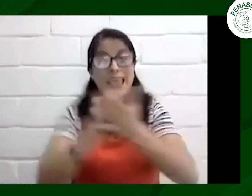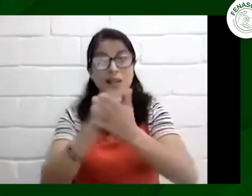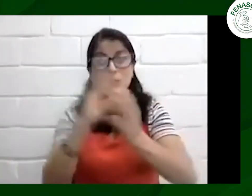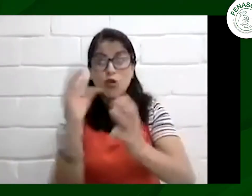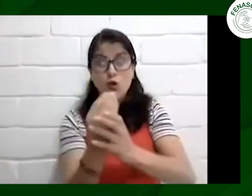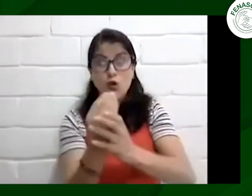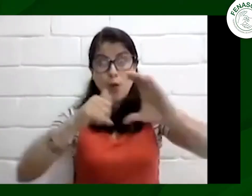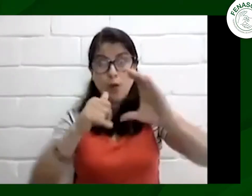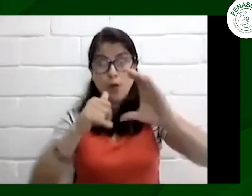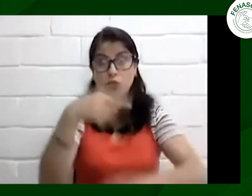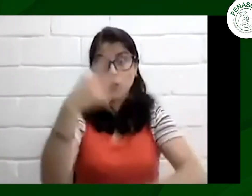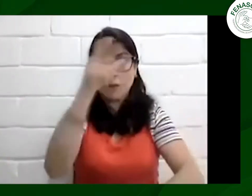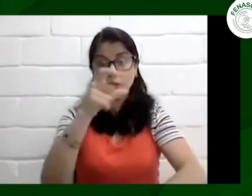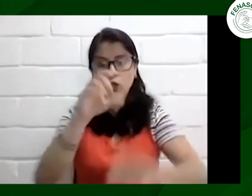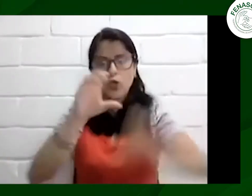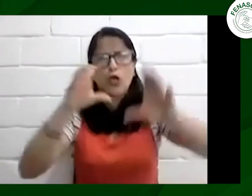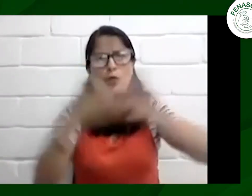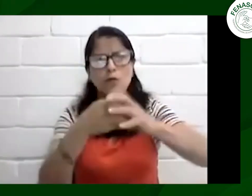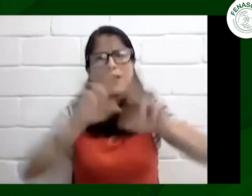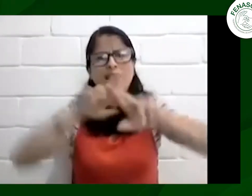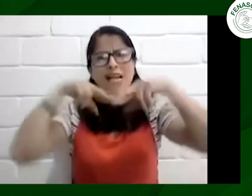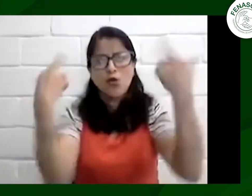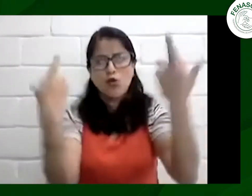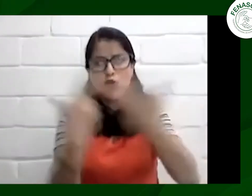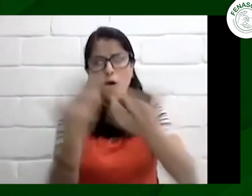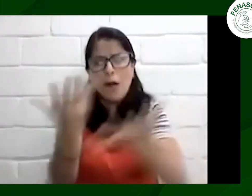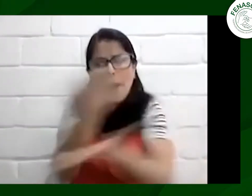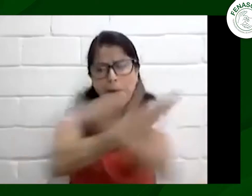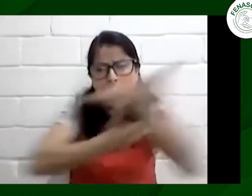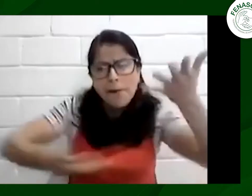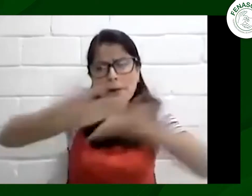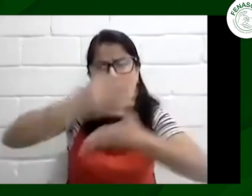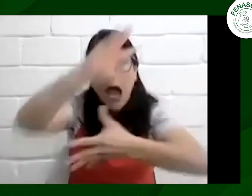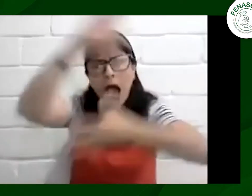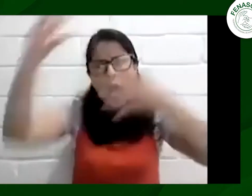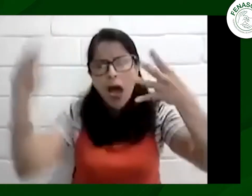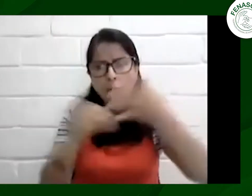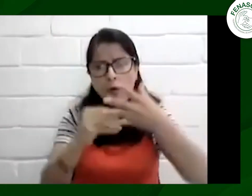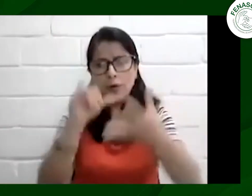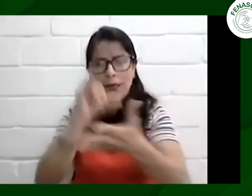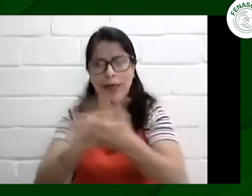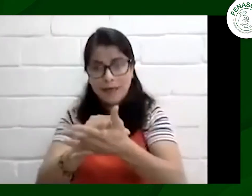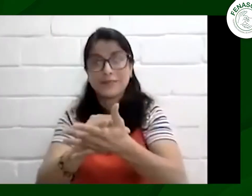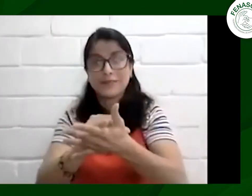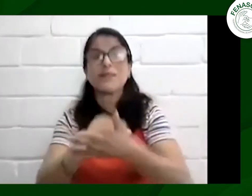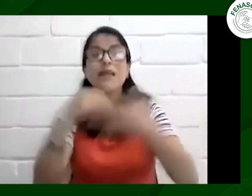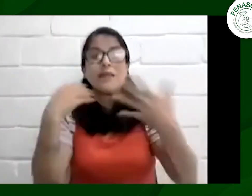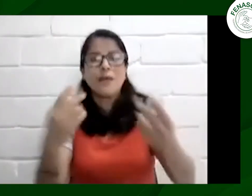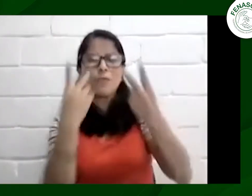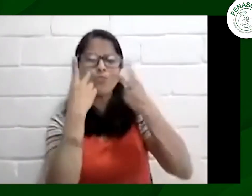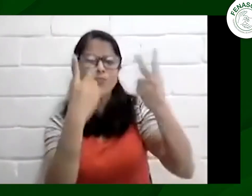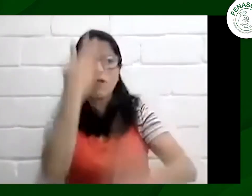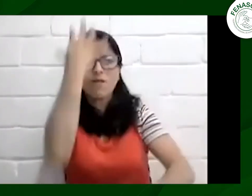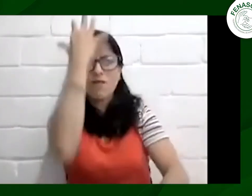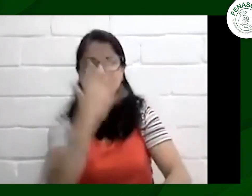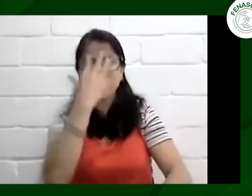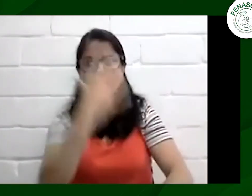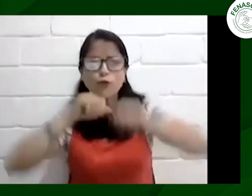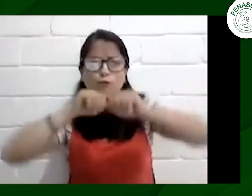en realidad fue una experiencia muy positivo como les mencioné se organizaron varias reuniones previas para ver cuáles